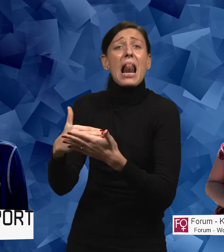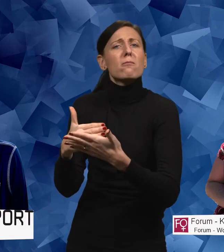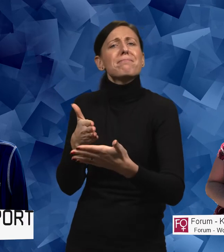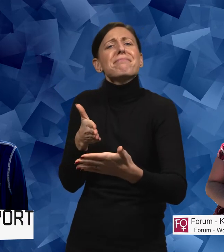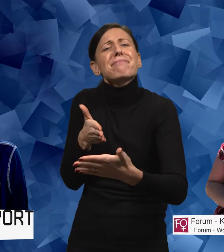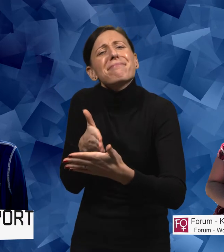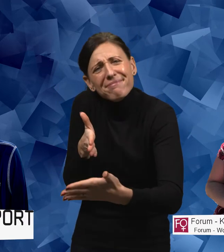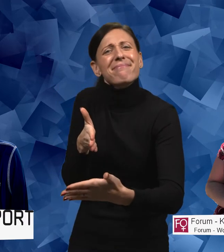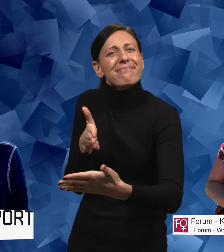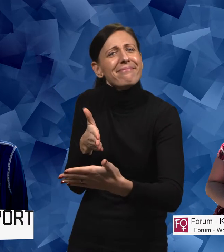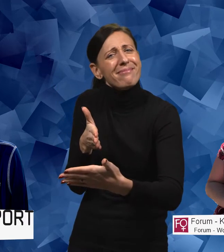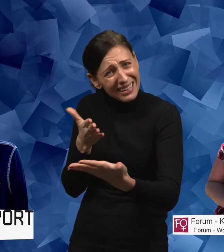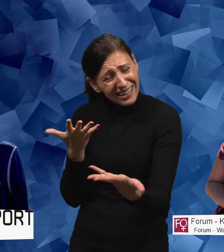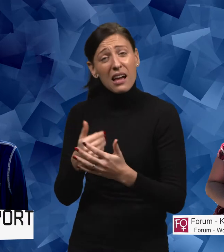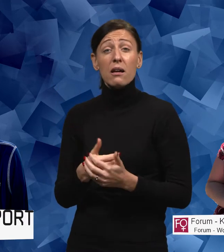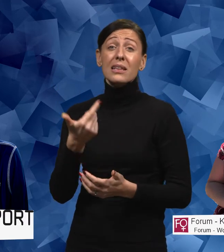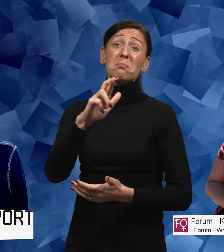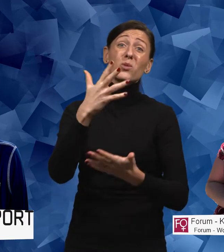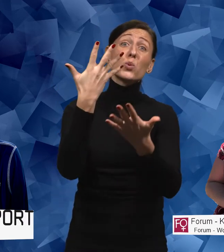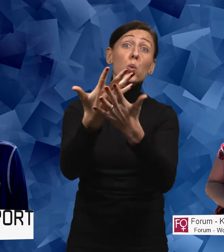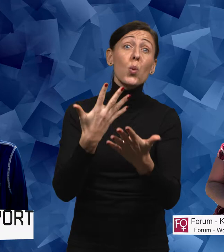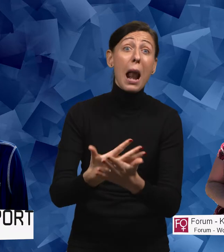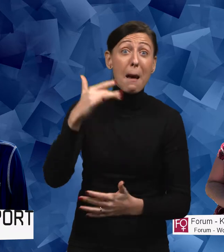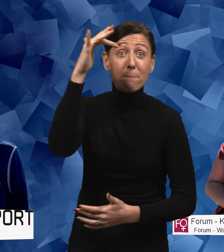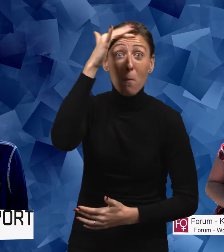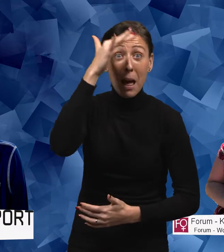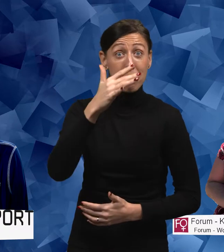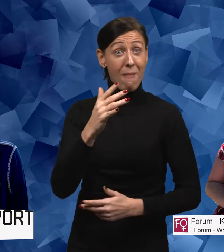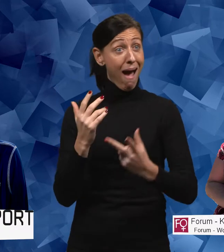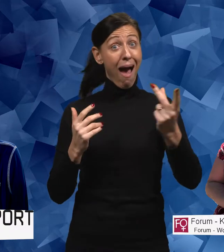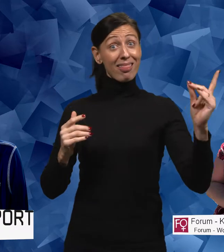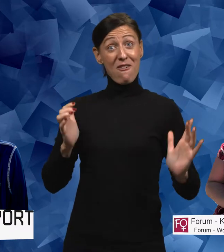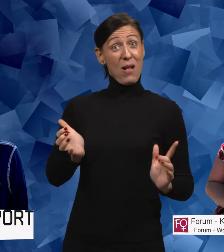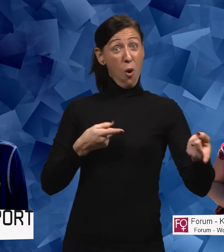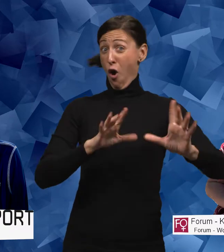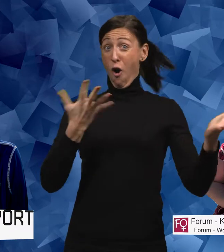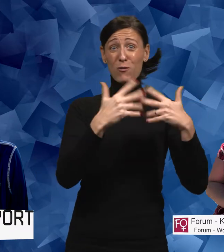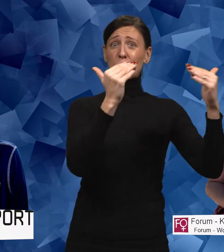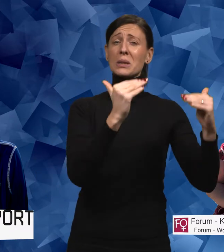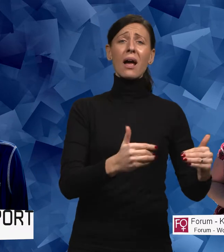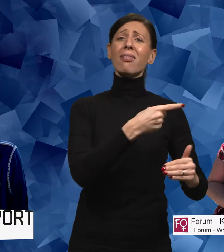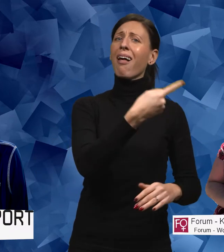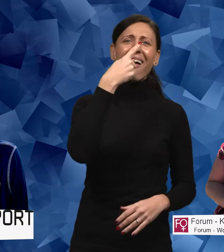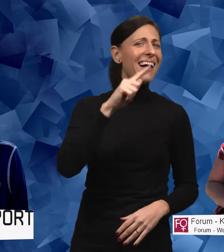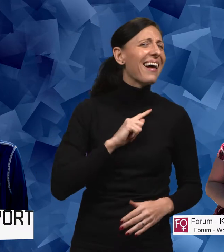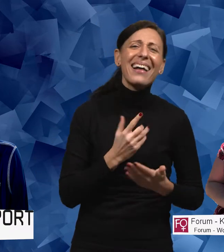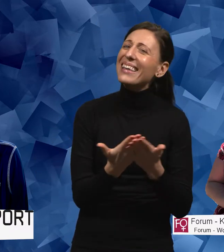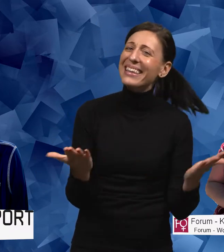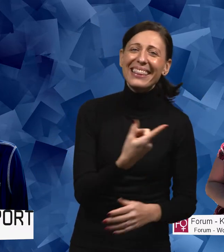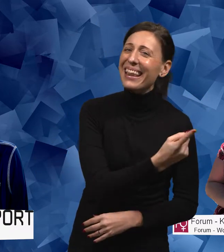hinder, strukturella problem som inte andra tjejer och kvinnor stöter